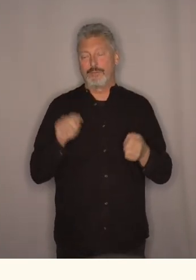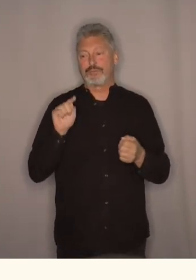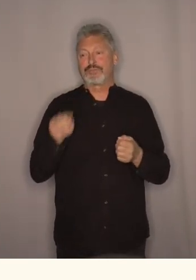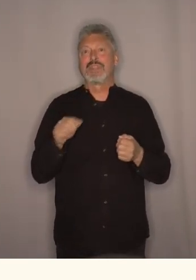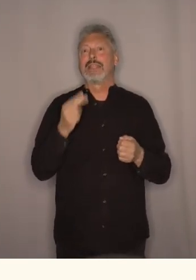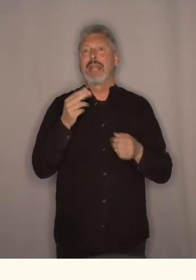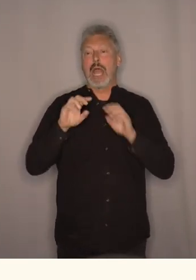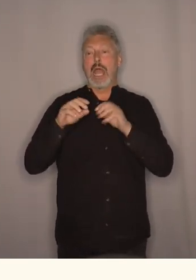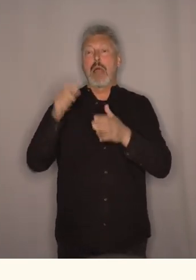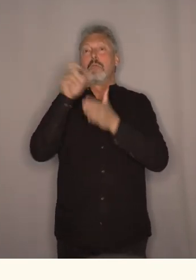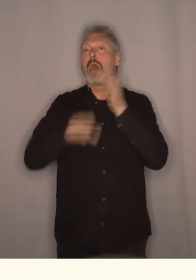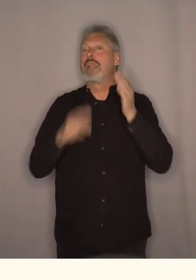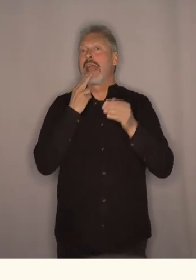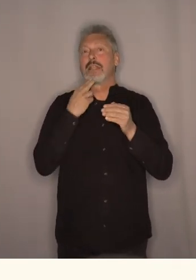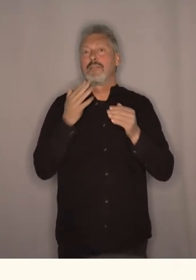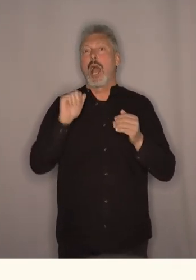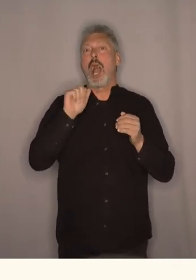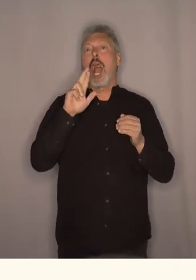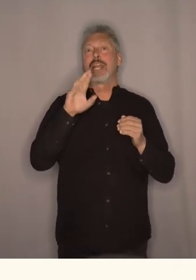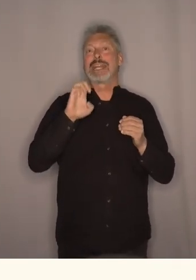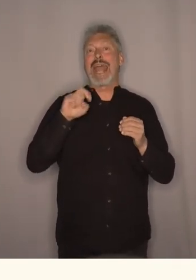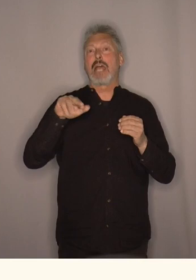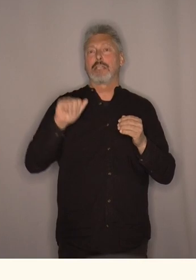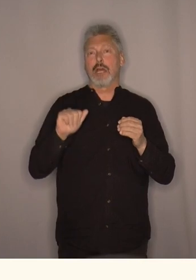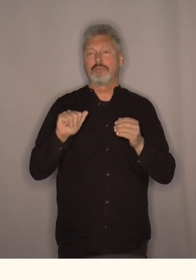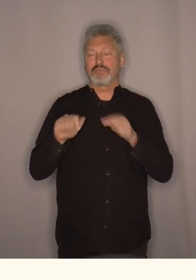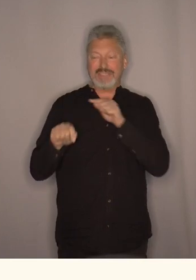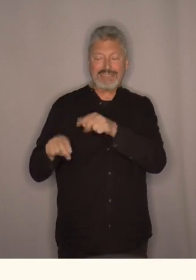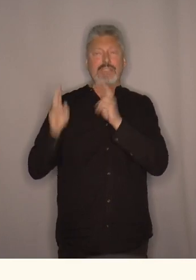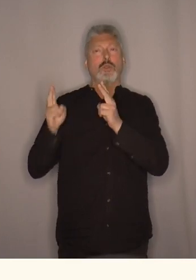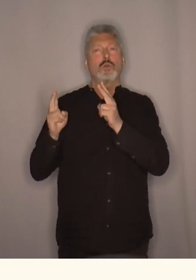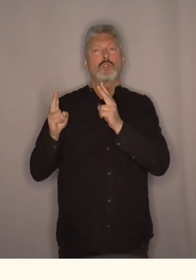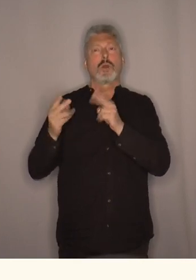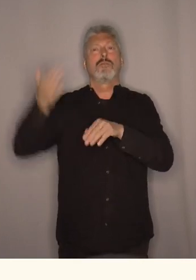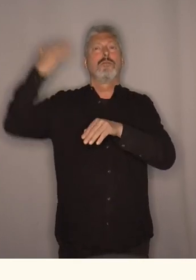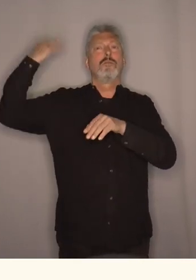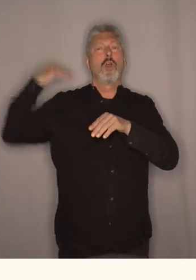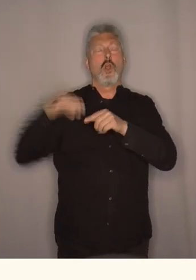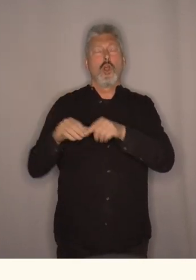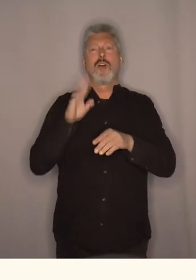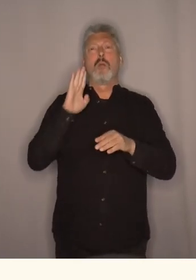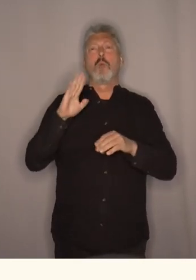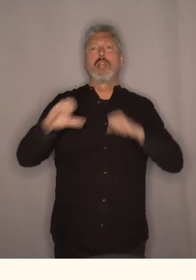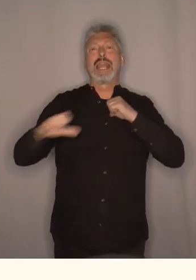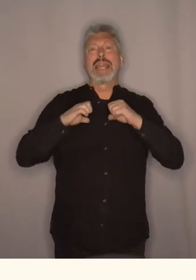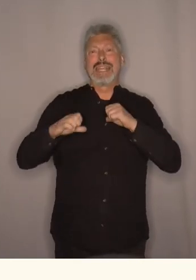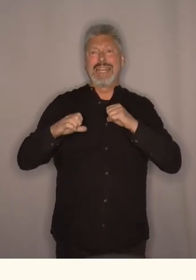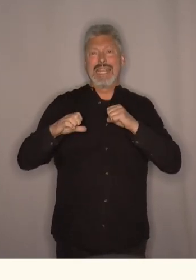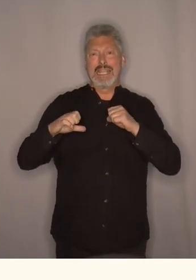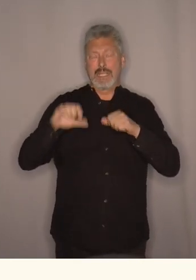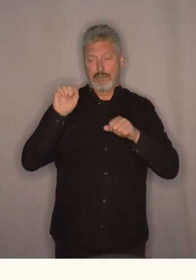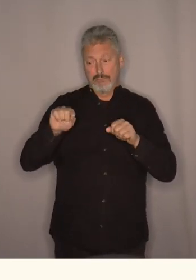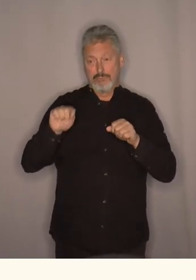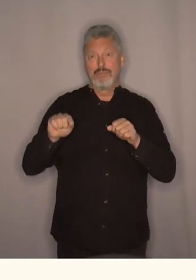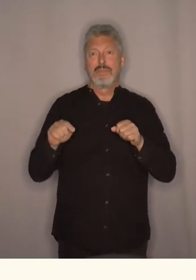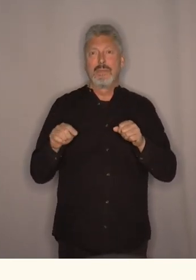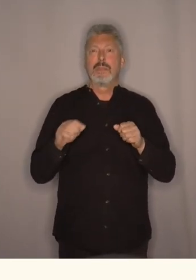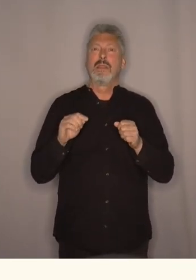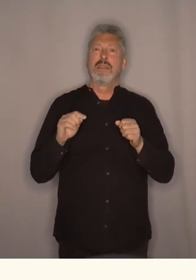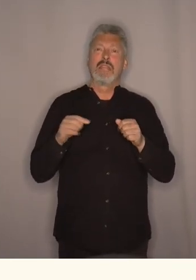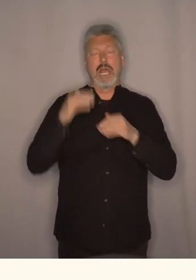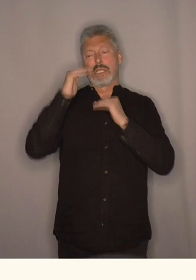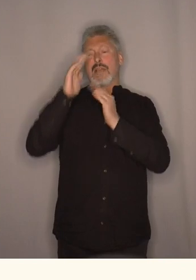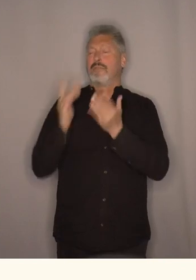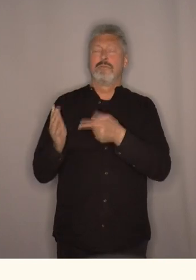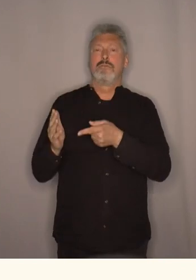Partiet heter Arena. De styrte også når det var borgerkrig i landet. De er definert som et høyre